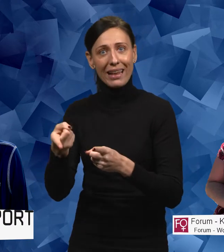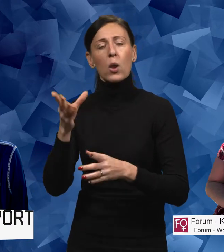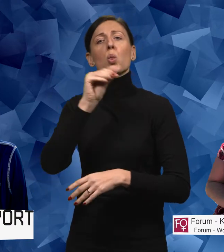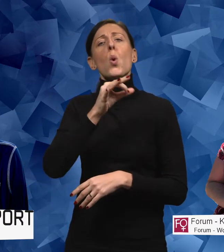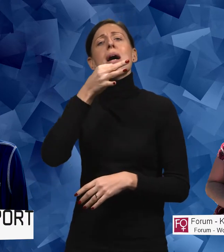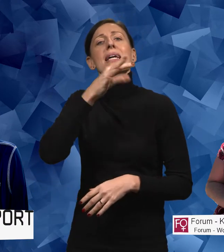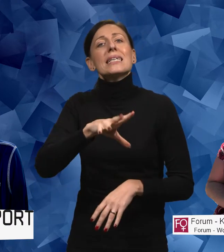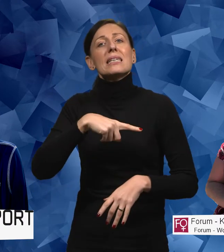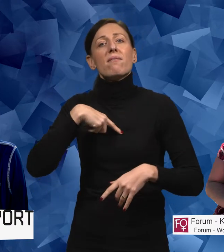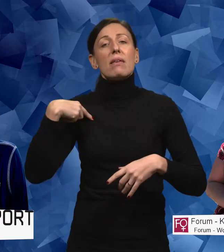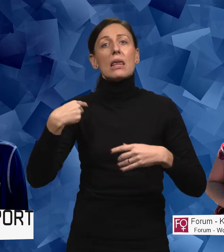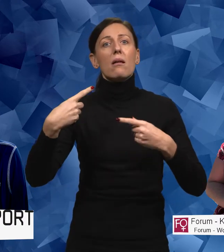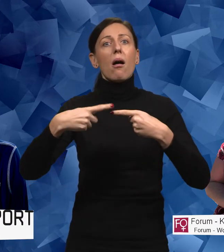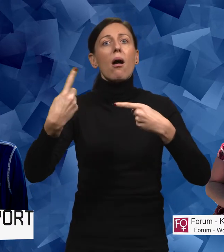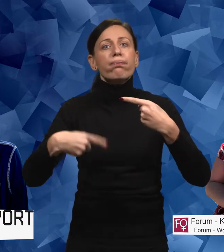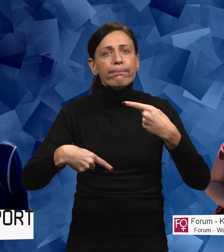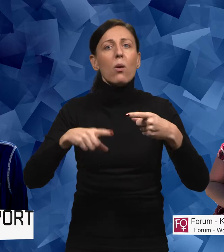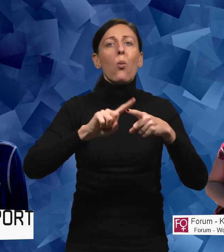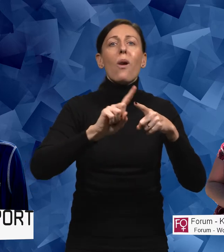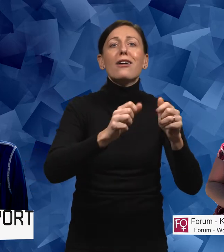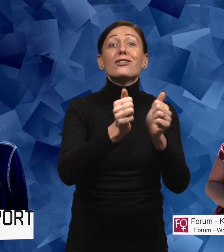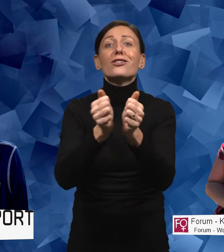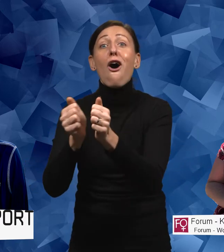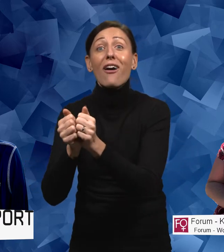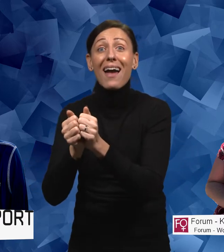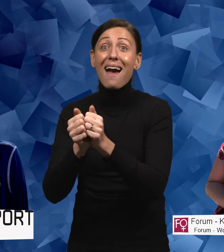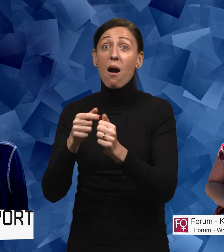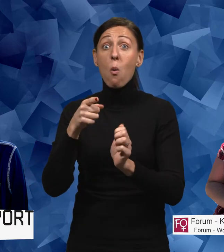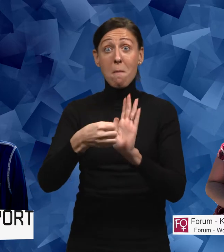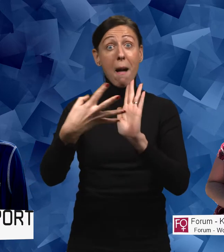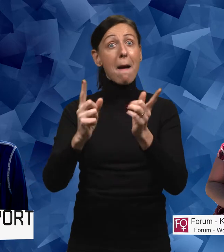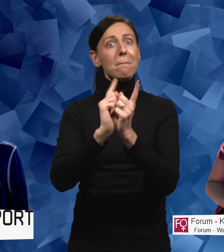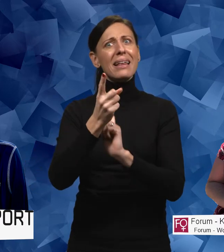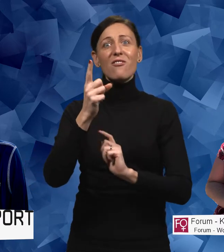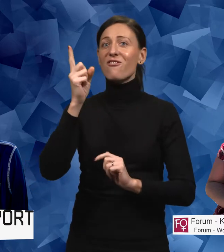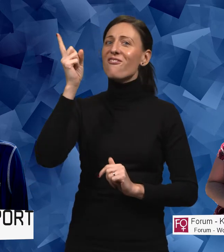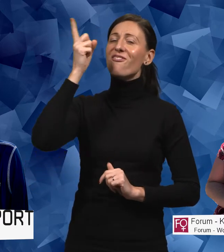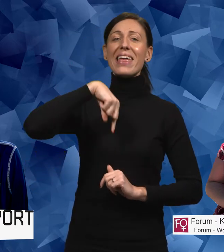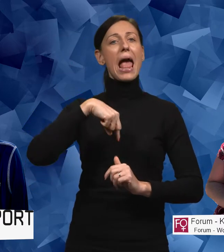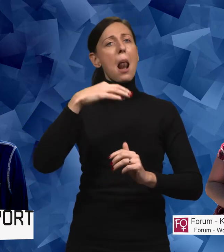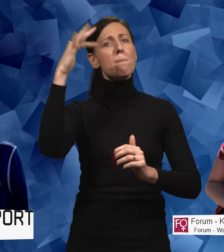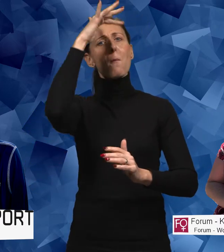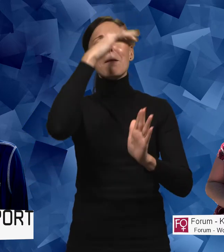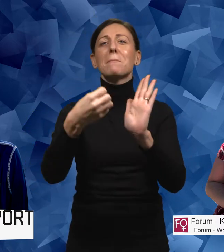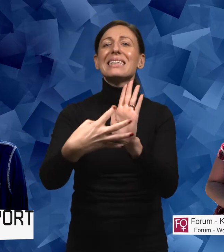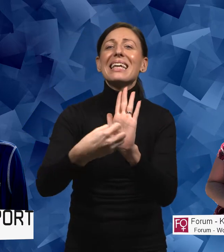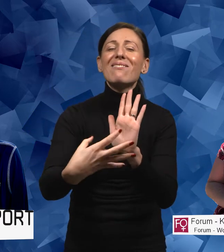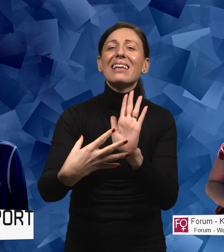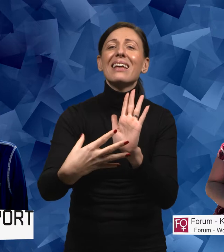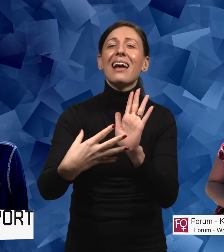att tappa en rad olika saker och det blir en felaktig problembeskrivning och då